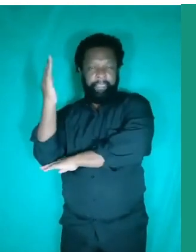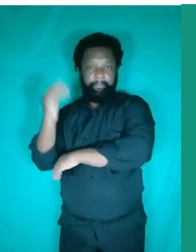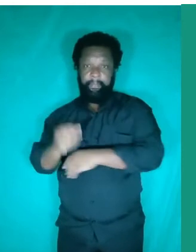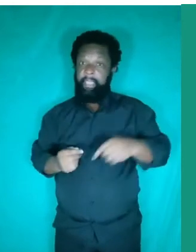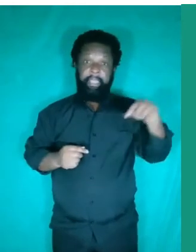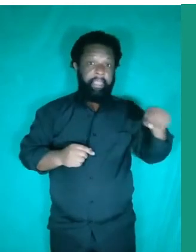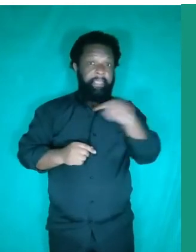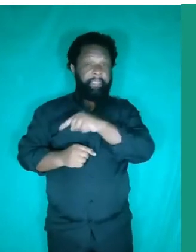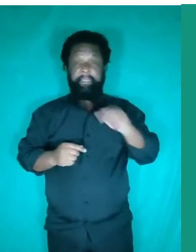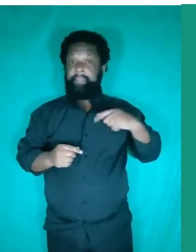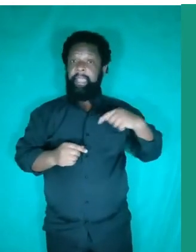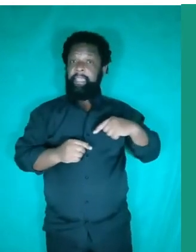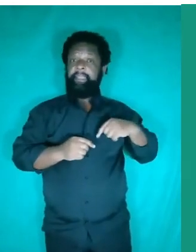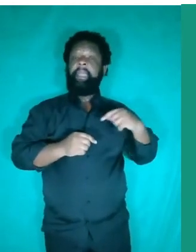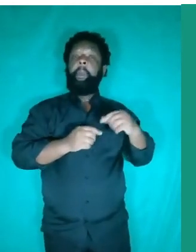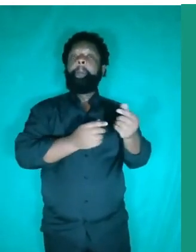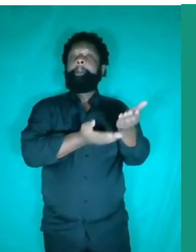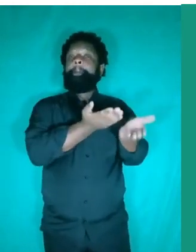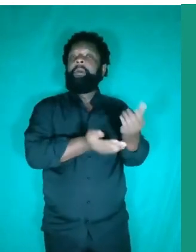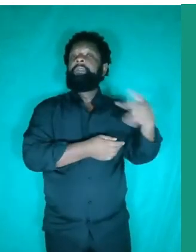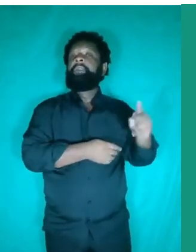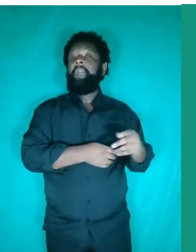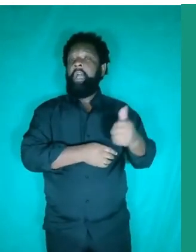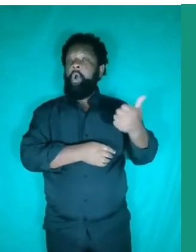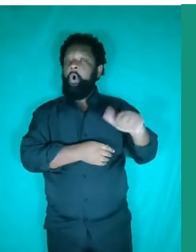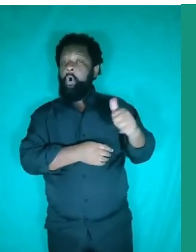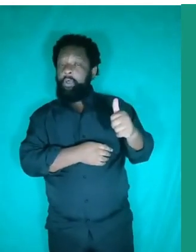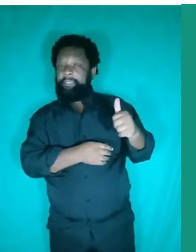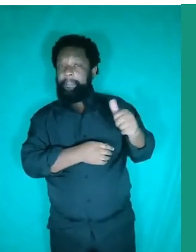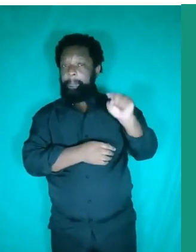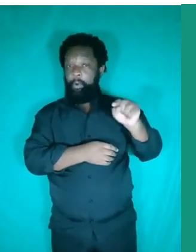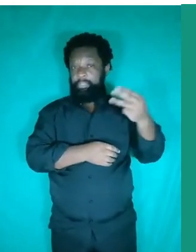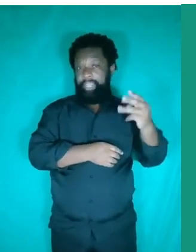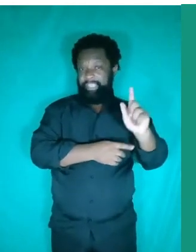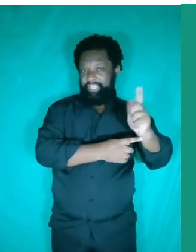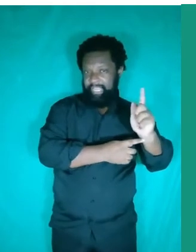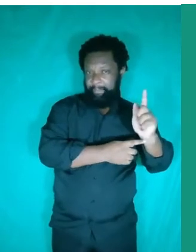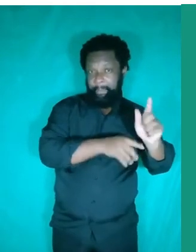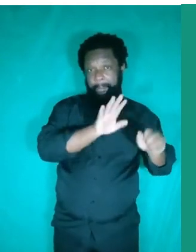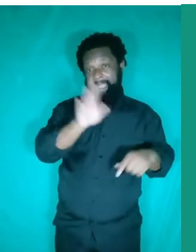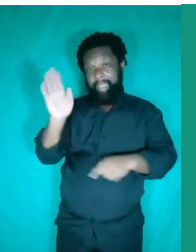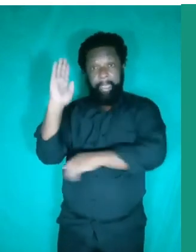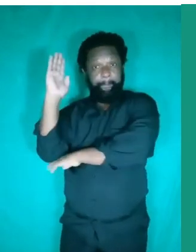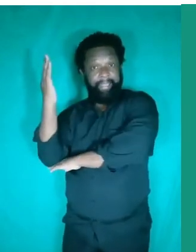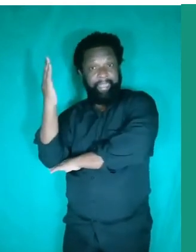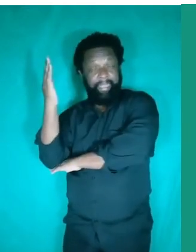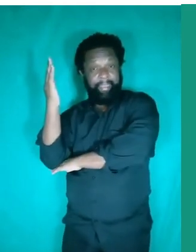chumbo, ele consegue concentrar 11.3 gramas. Agora, já na madeira, o que você tem? Em um mesmo centímetro cúbico, você consegue